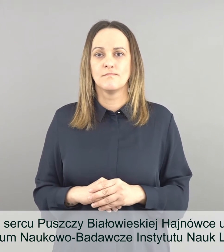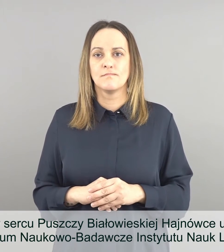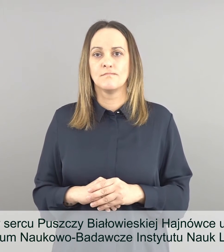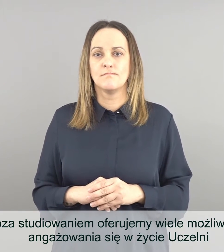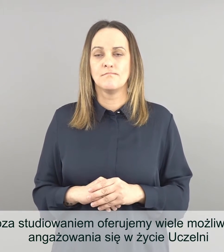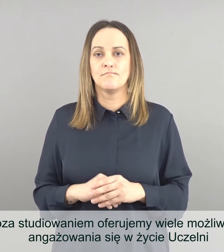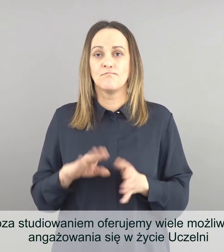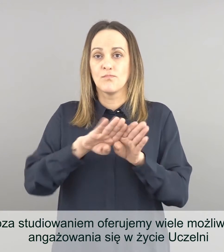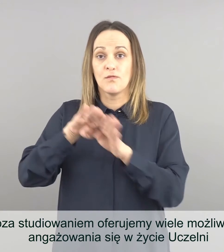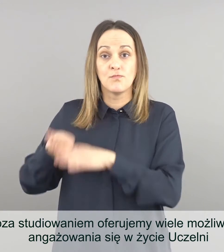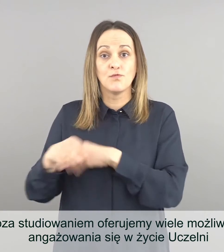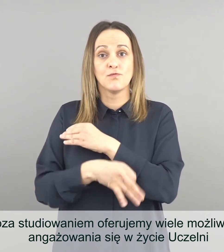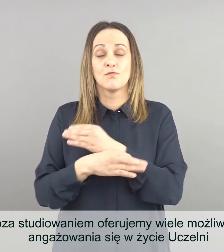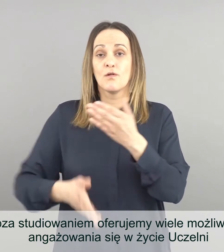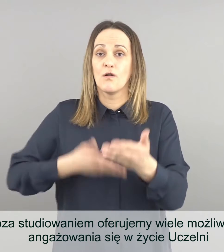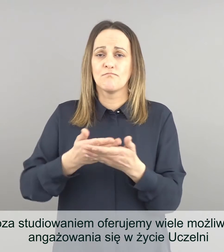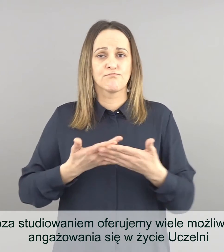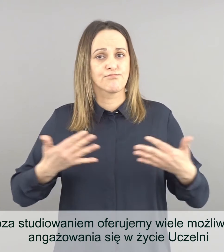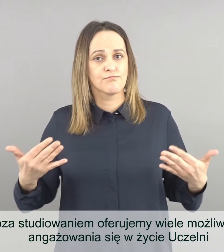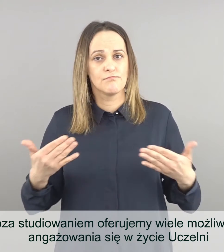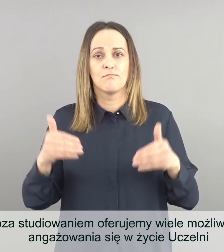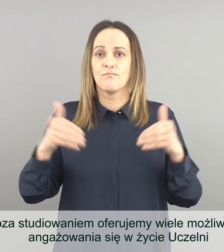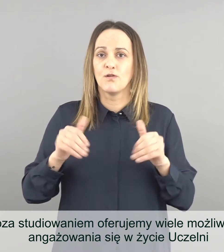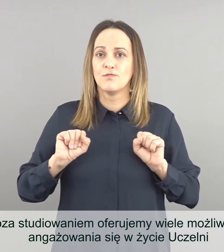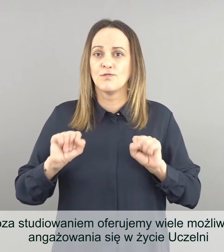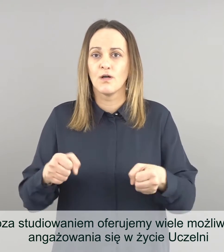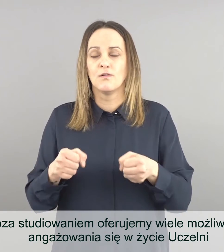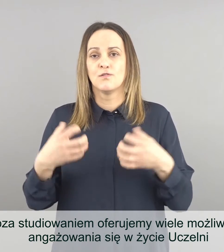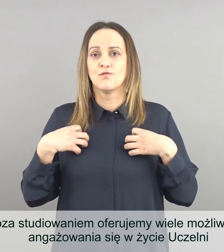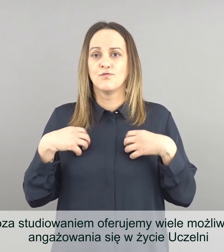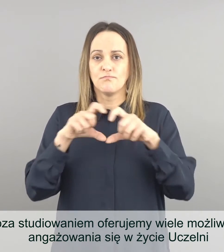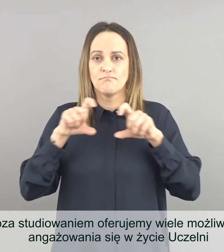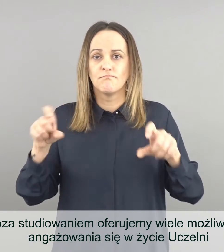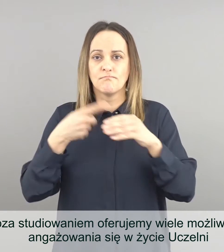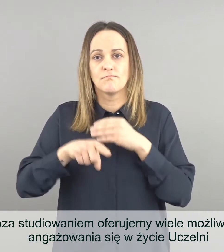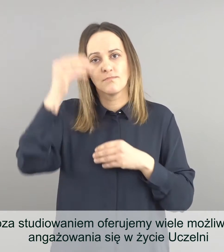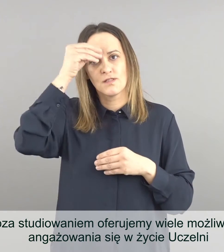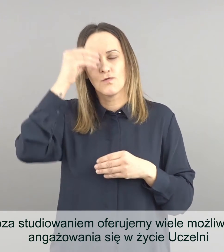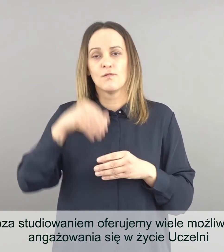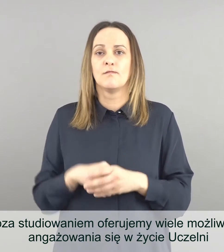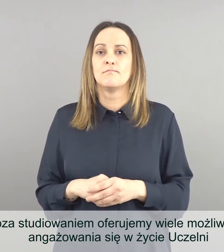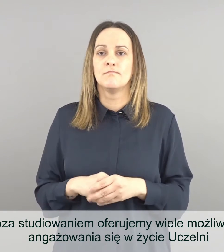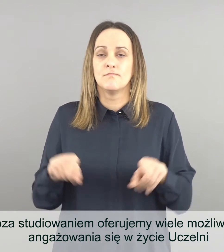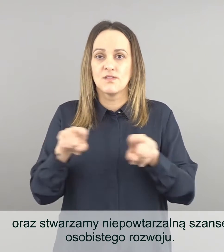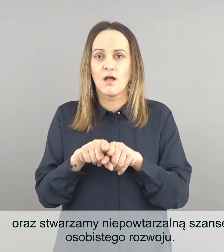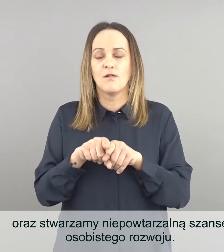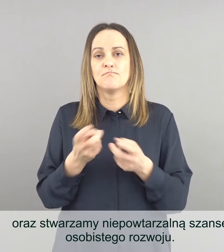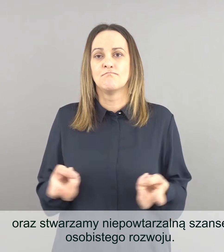Poza studiowaniem oferujemy wiele możliwości angażowania się w życie uczelni oraz stwarzamy